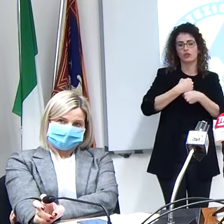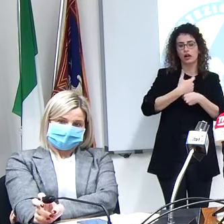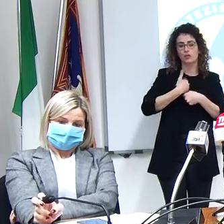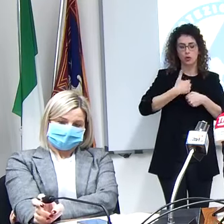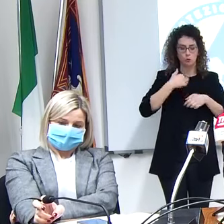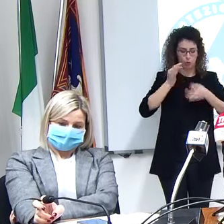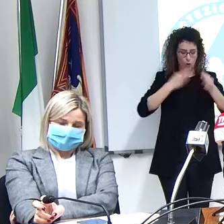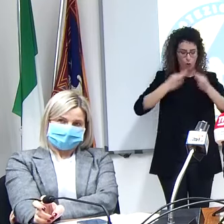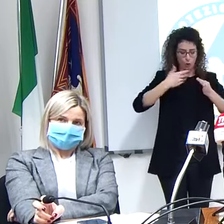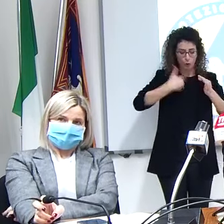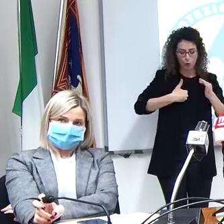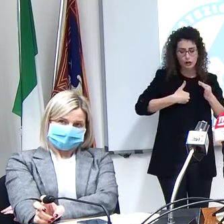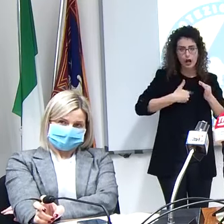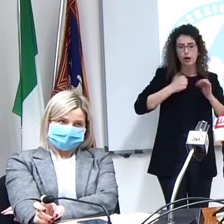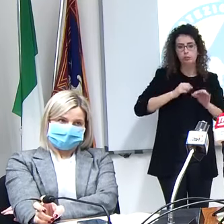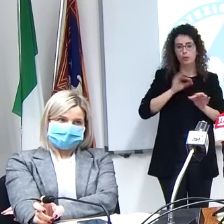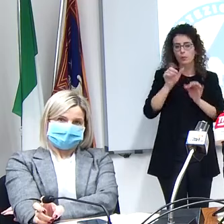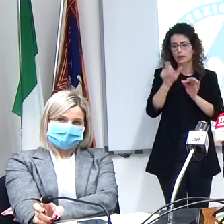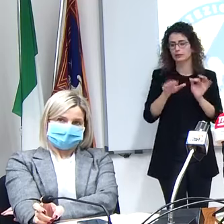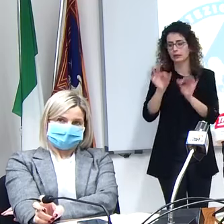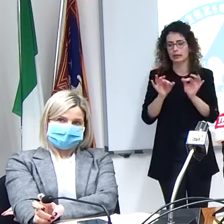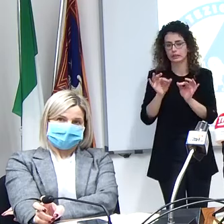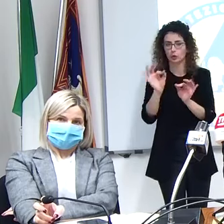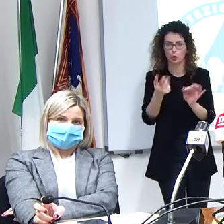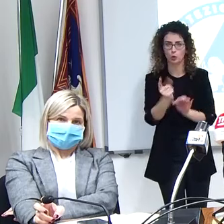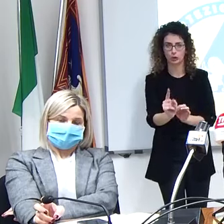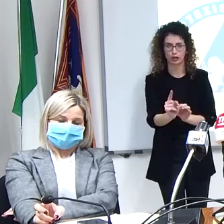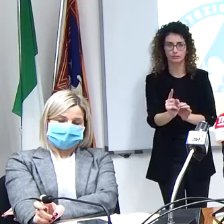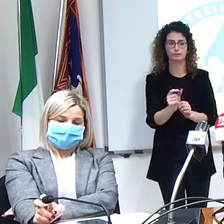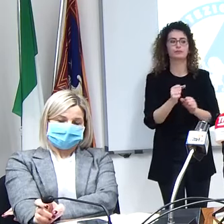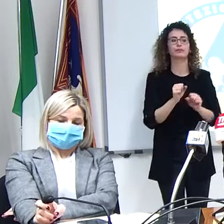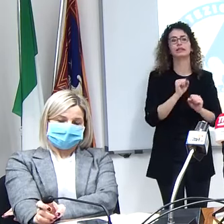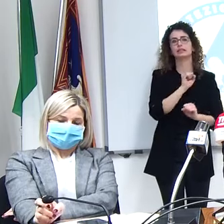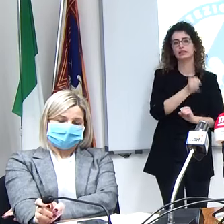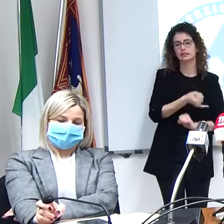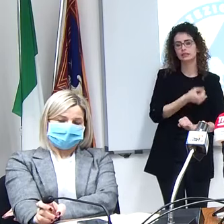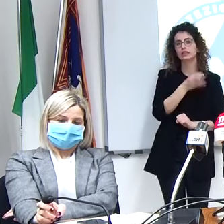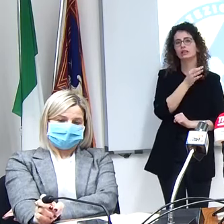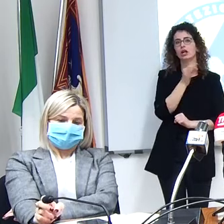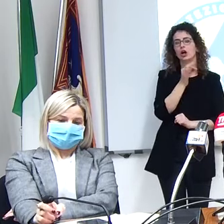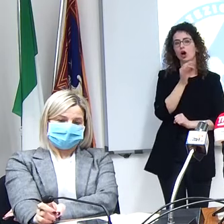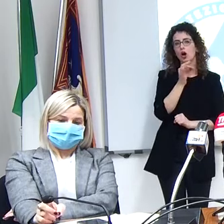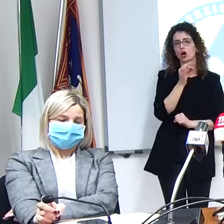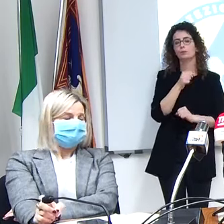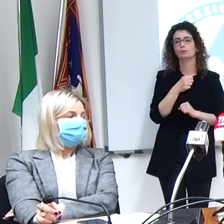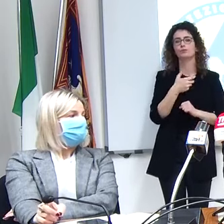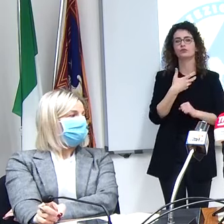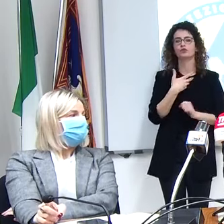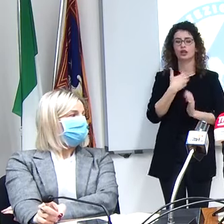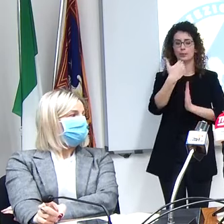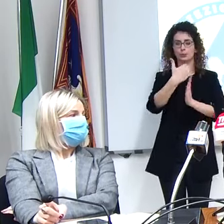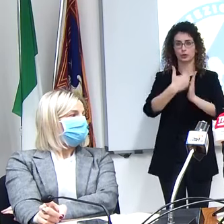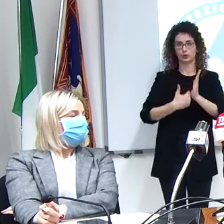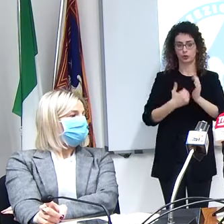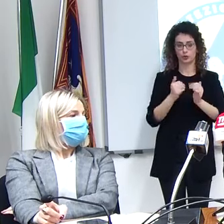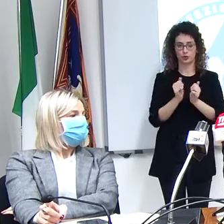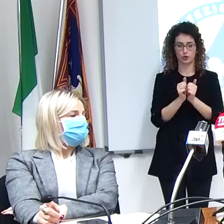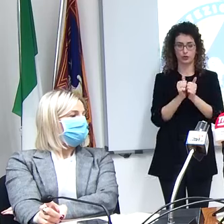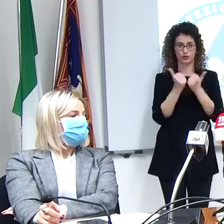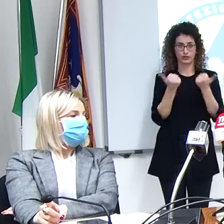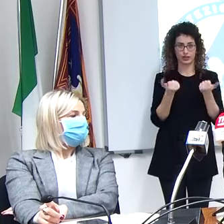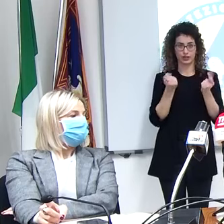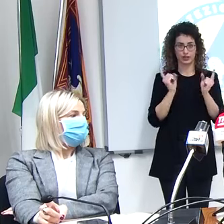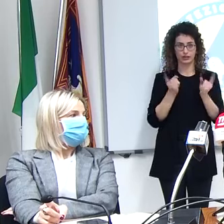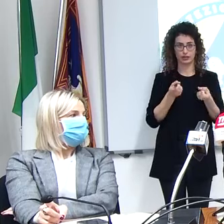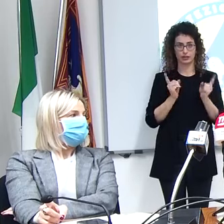far bene potrebbe danneggiare un altro paziente sì o diciamo che i protocolli differiscono soprattutto